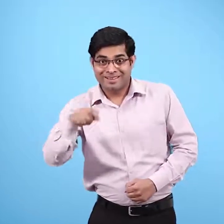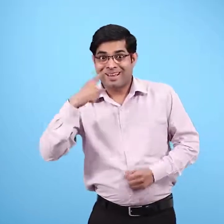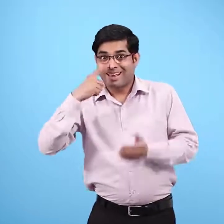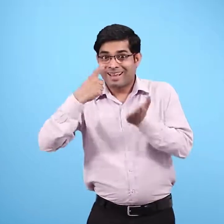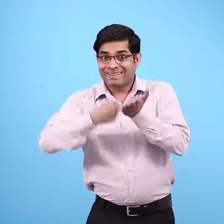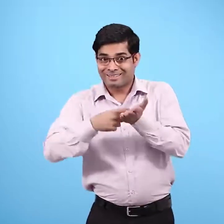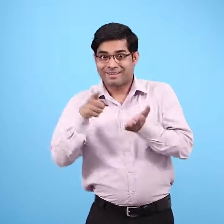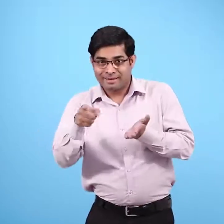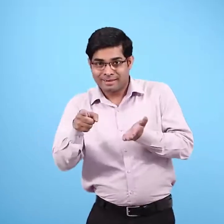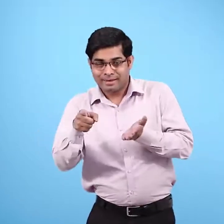पांच साल